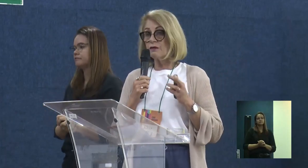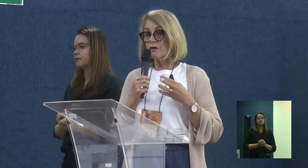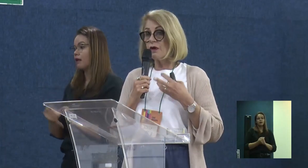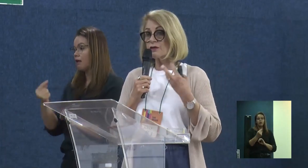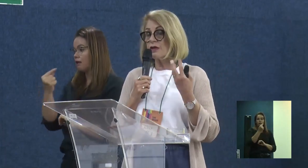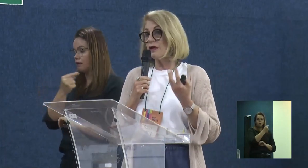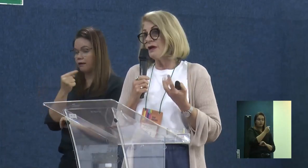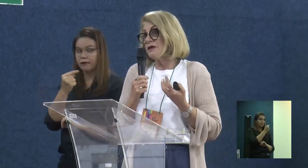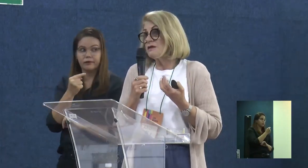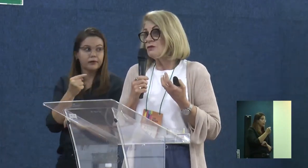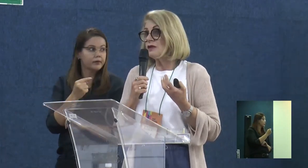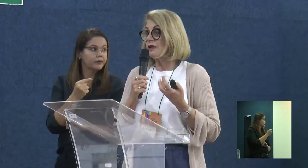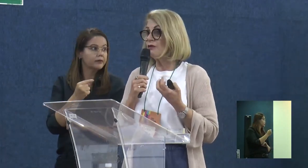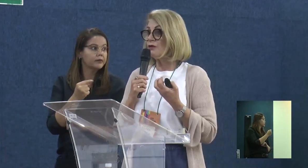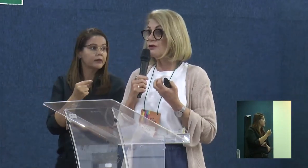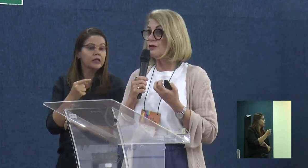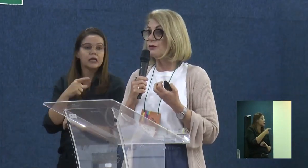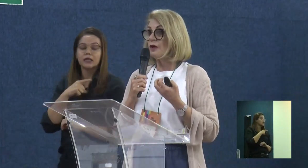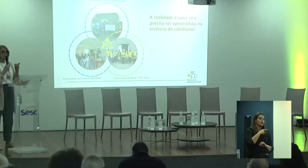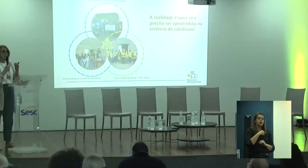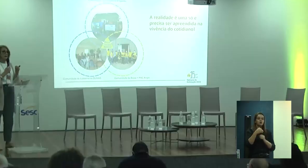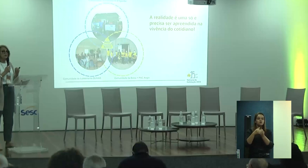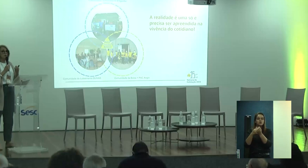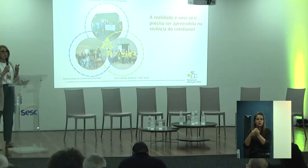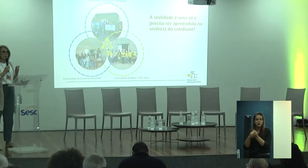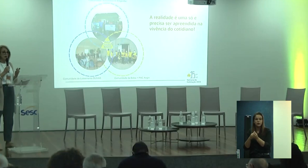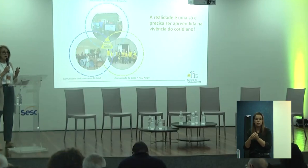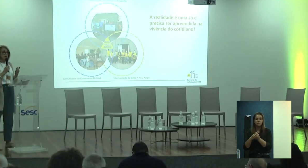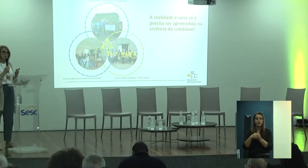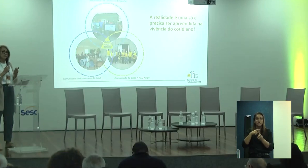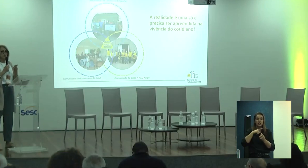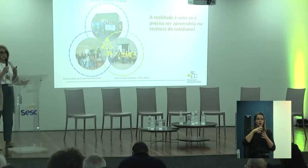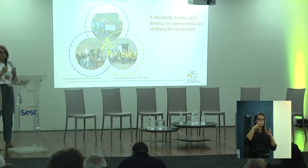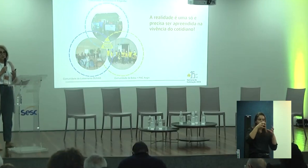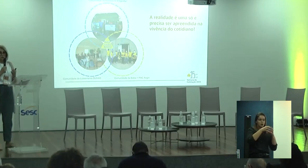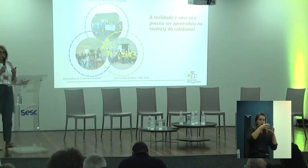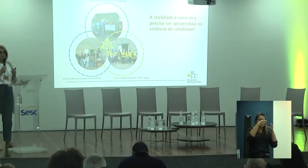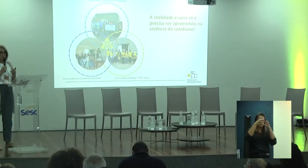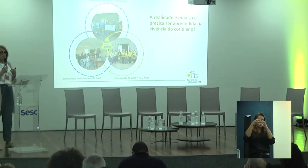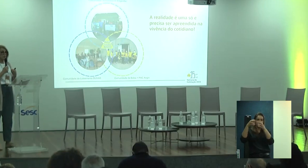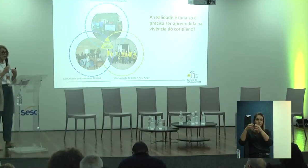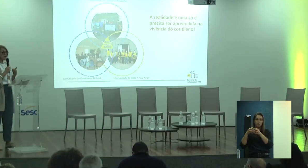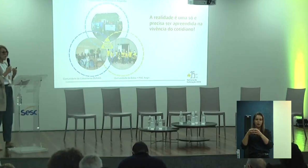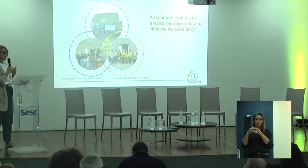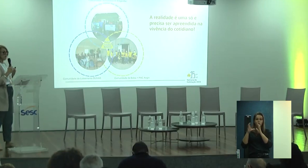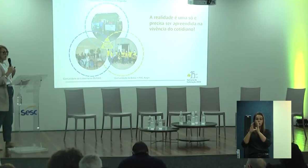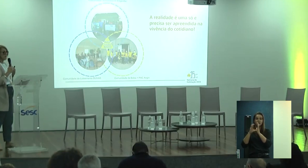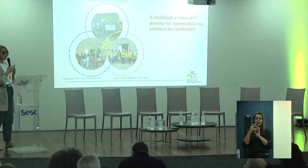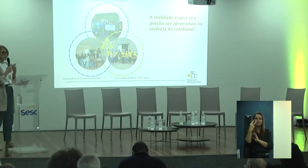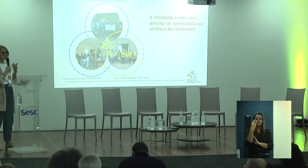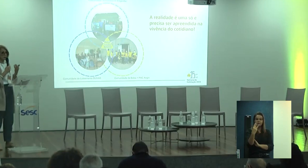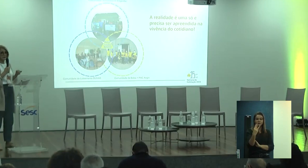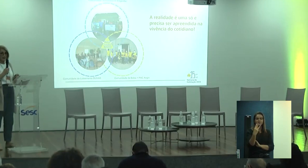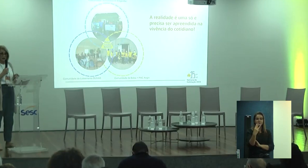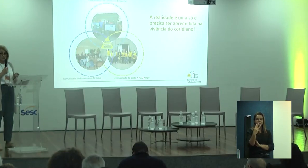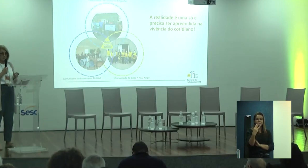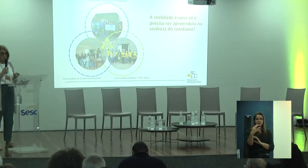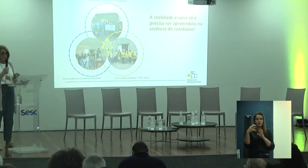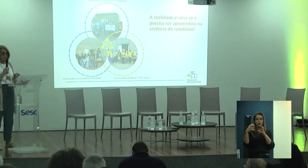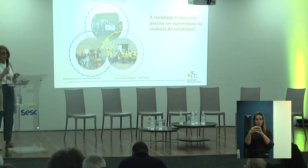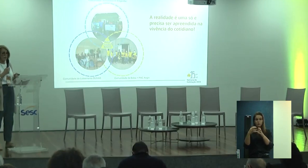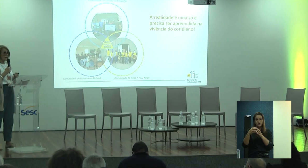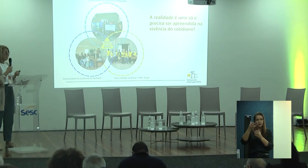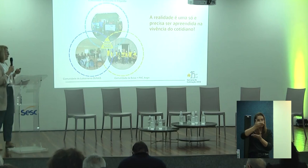então, eu estou colocando que eu acho que esse é o segredo, nós tínhamos três comunidades e temos até hoje, são as comunidades com as quais a gente